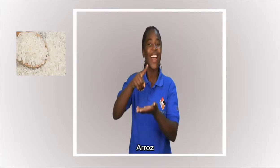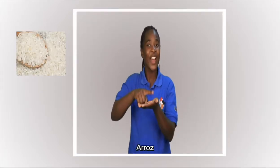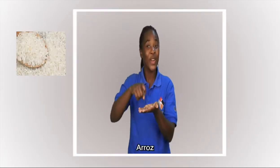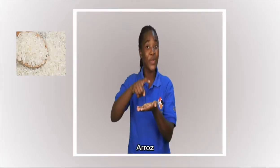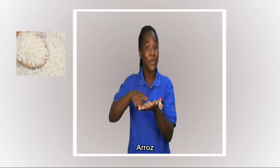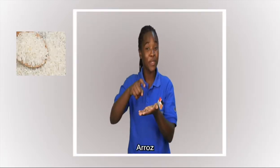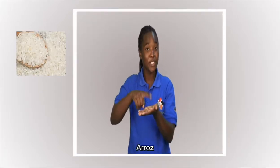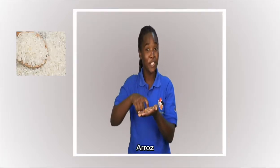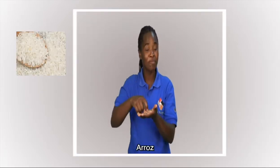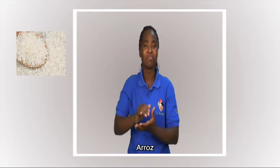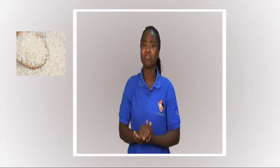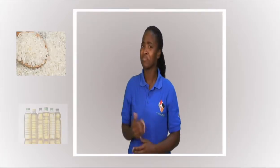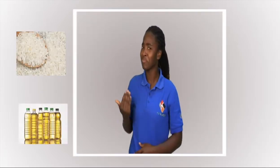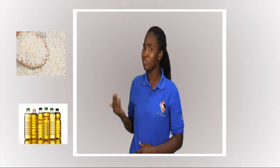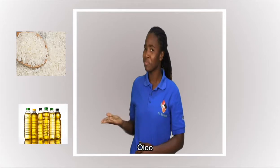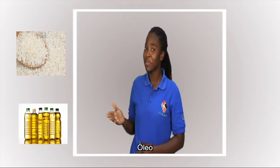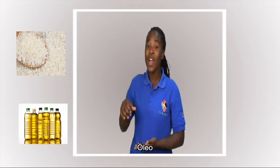Arroz, óleo,